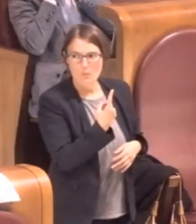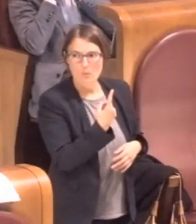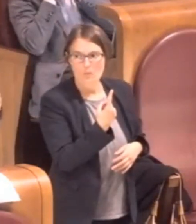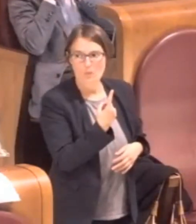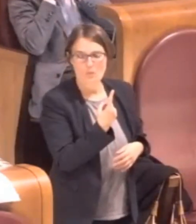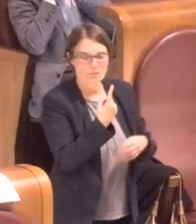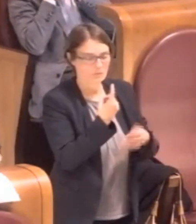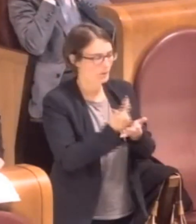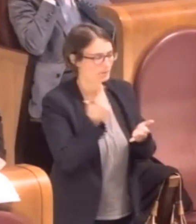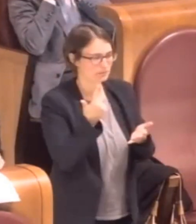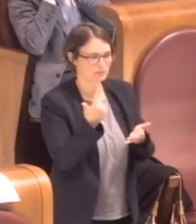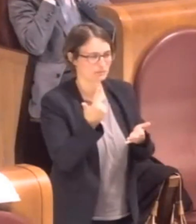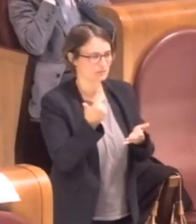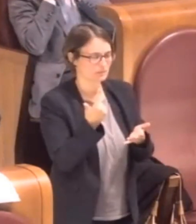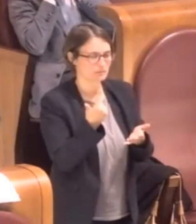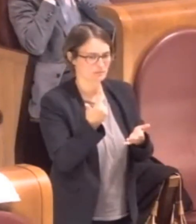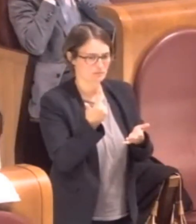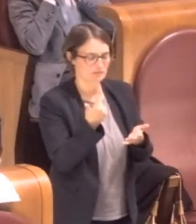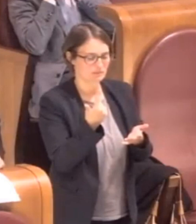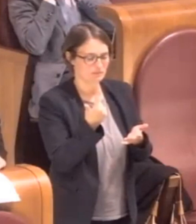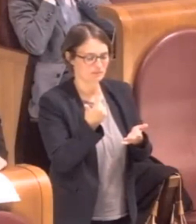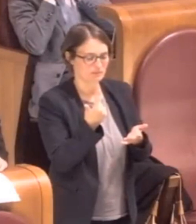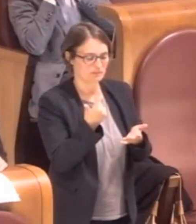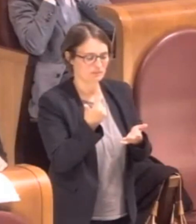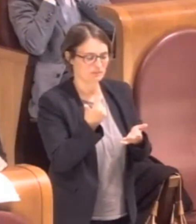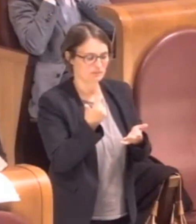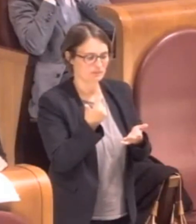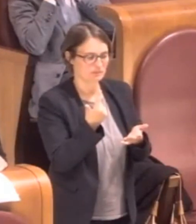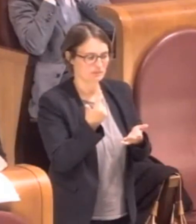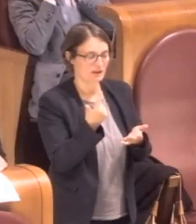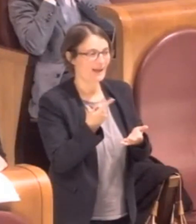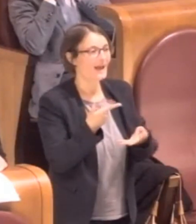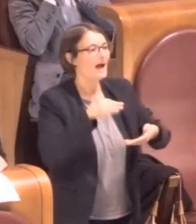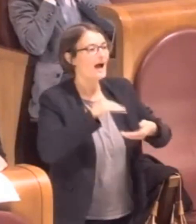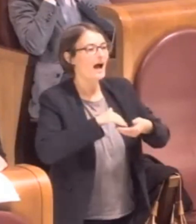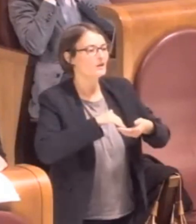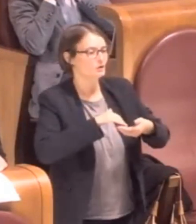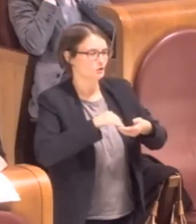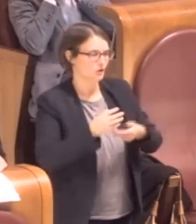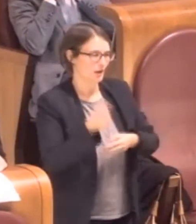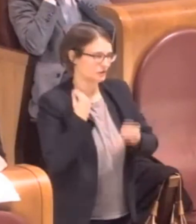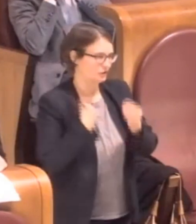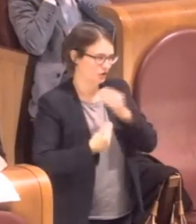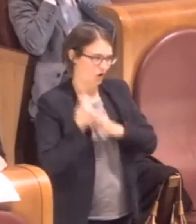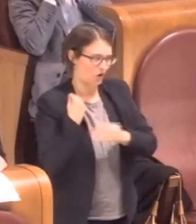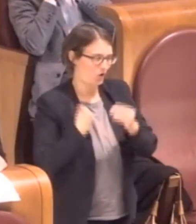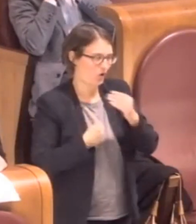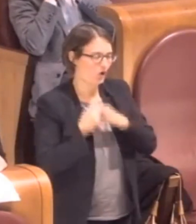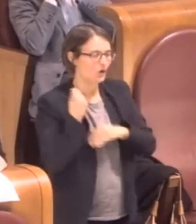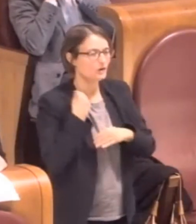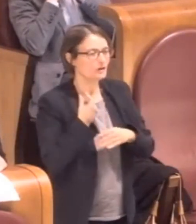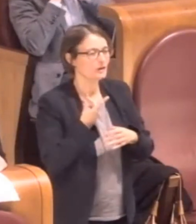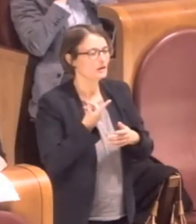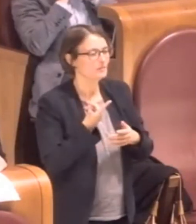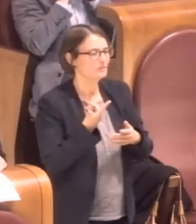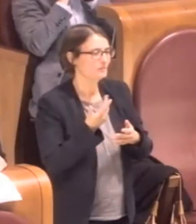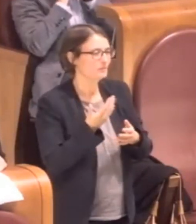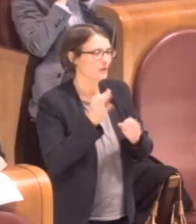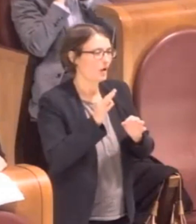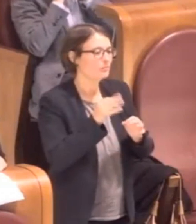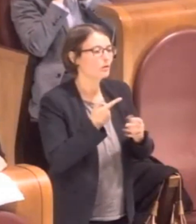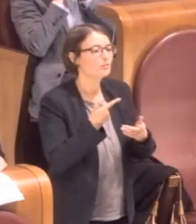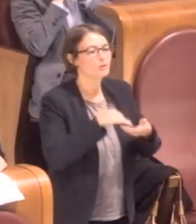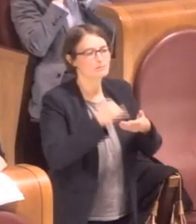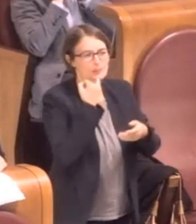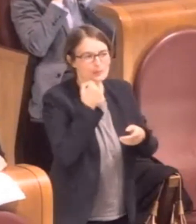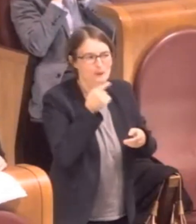fondamentale che ci hanno tanto chiesto le associazioni culturali, specialmente di piccole e medie imprese che avevano